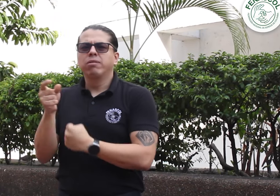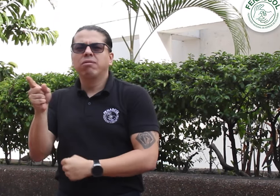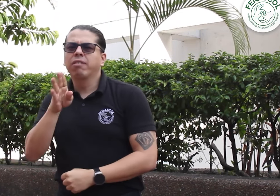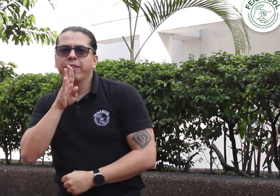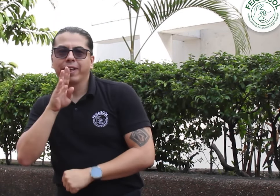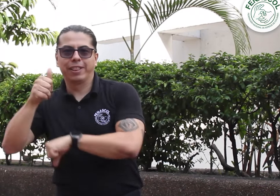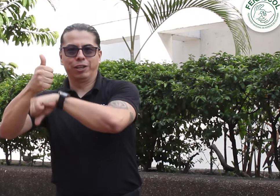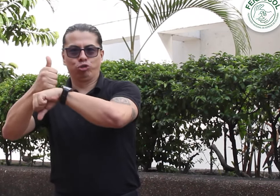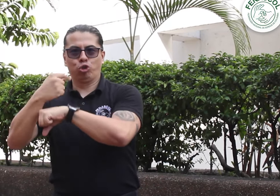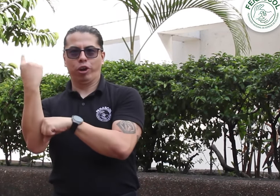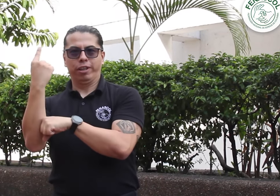asamblea.